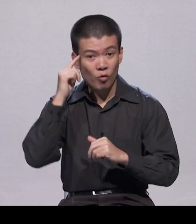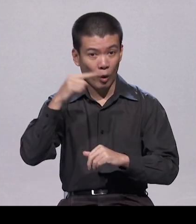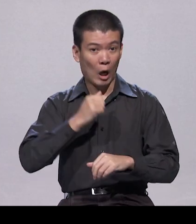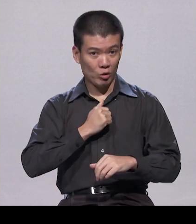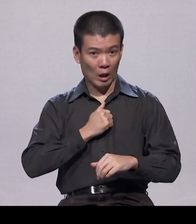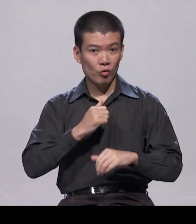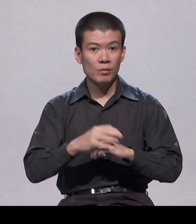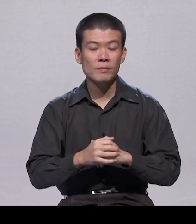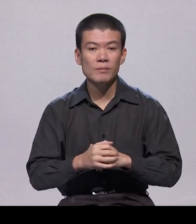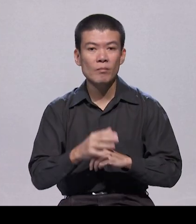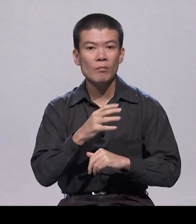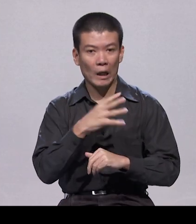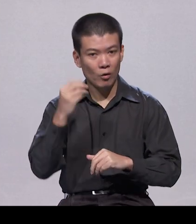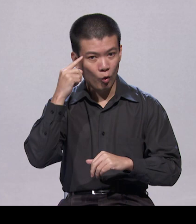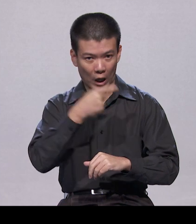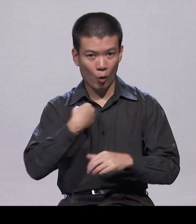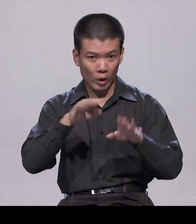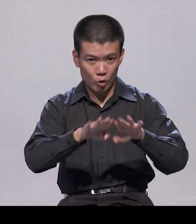bagi anak-anak kita. Terima kasih.